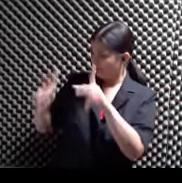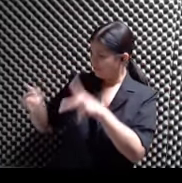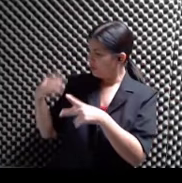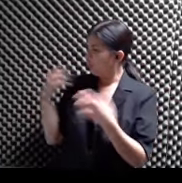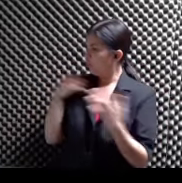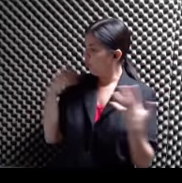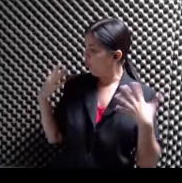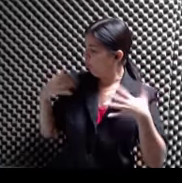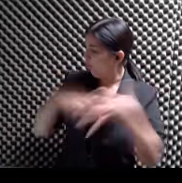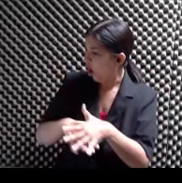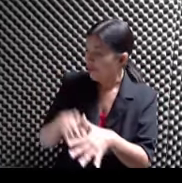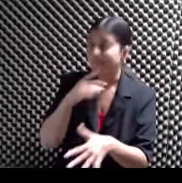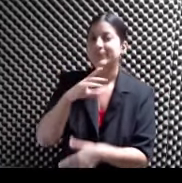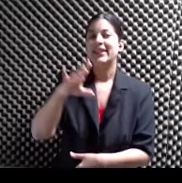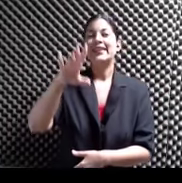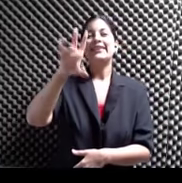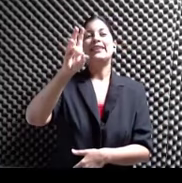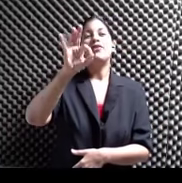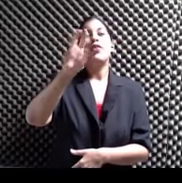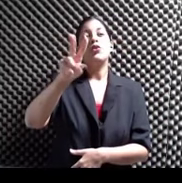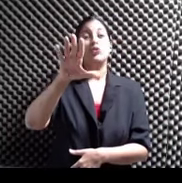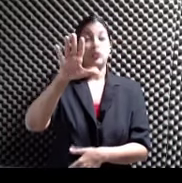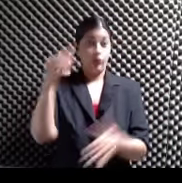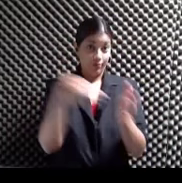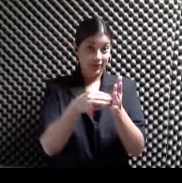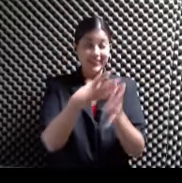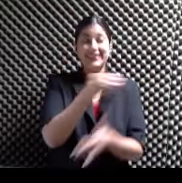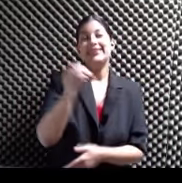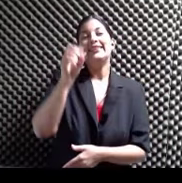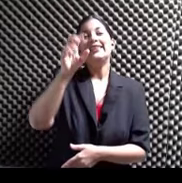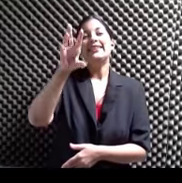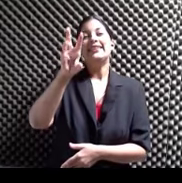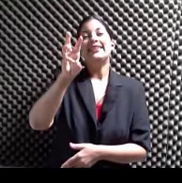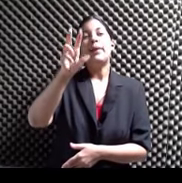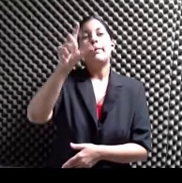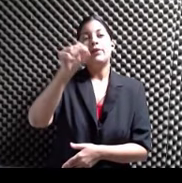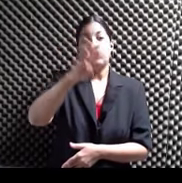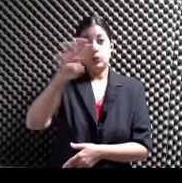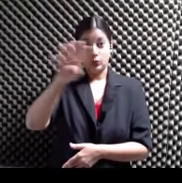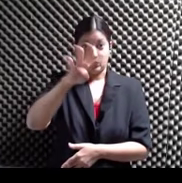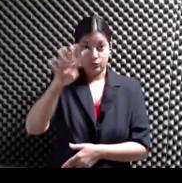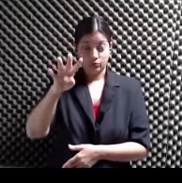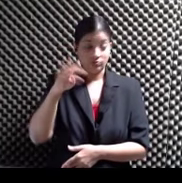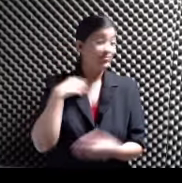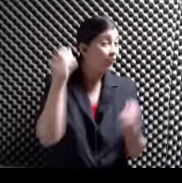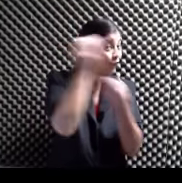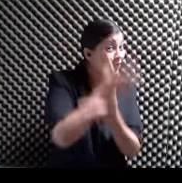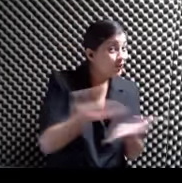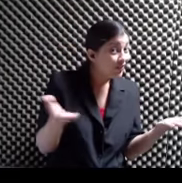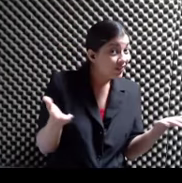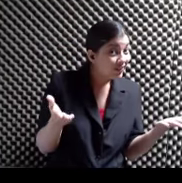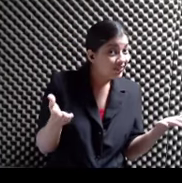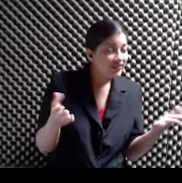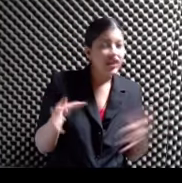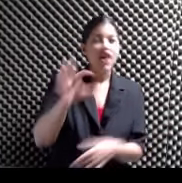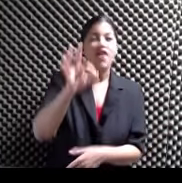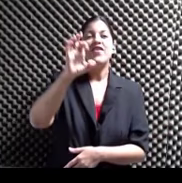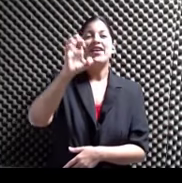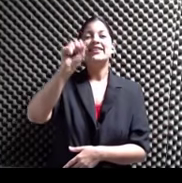7925-1000 Y 620-4444 Y si quieres más información Mira Fest Casals